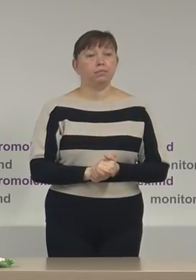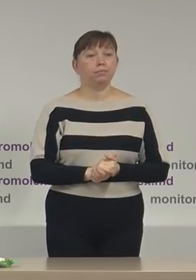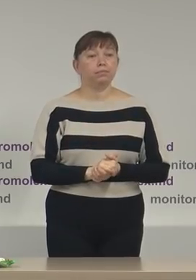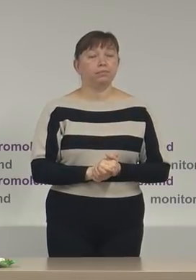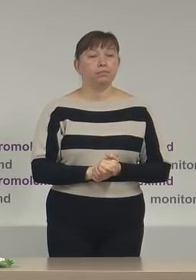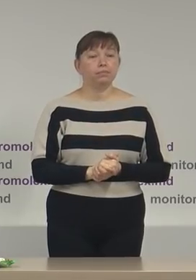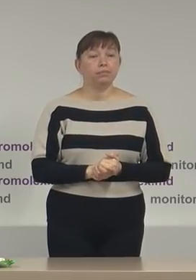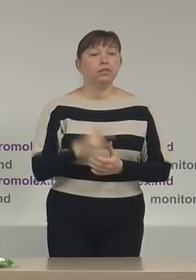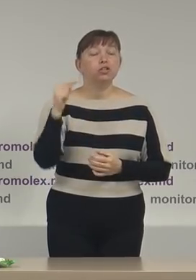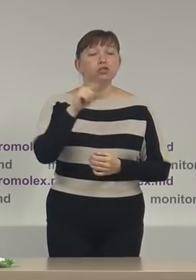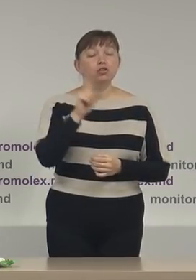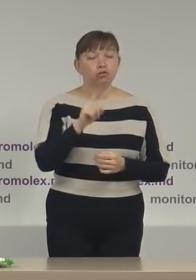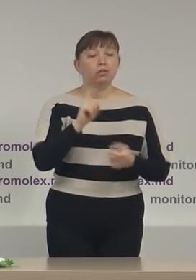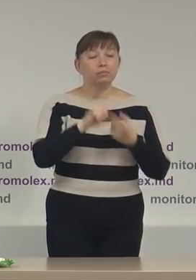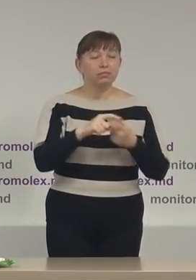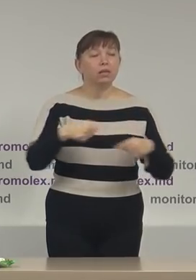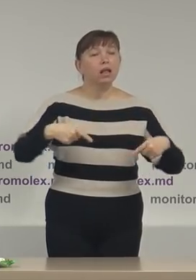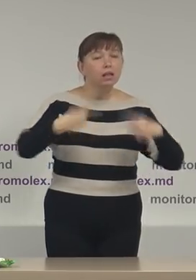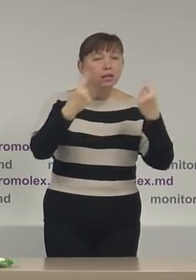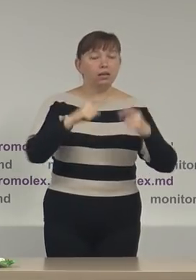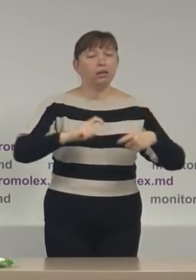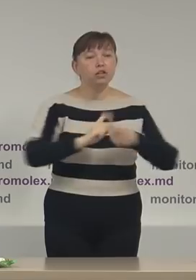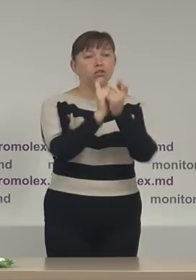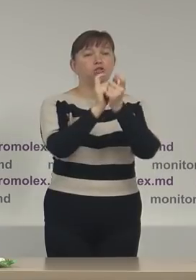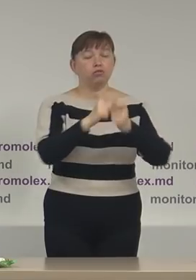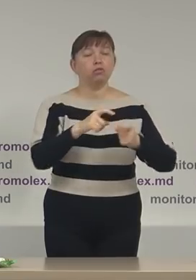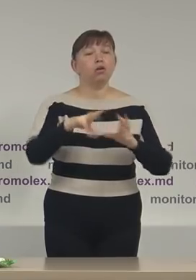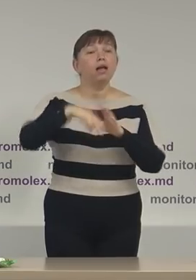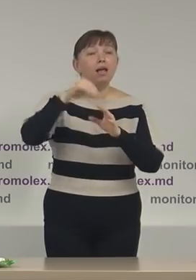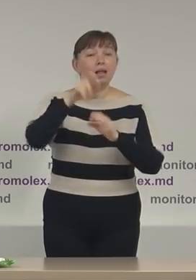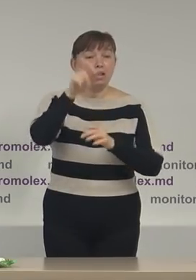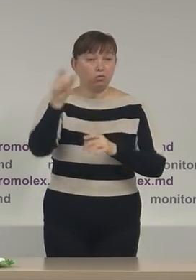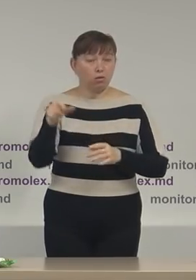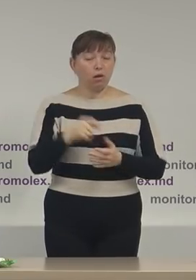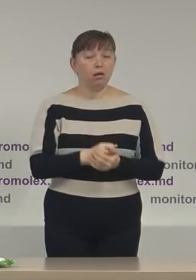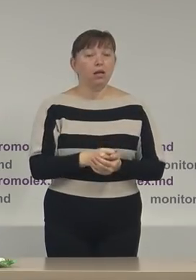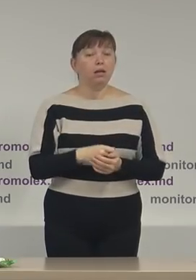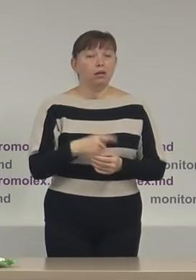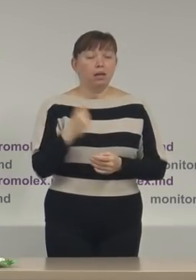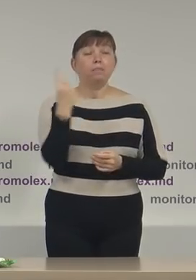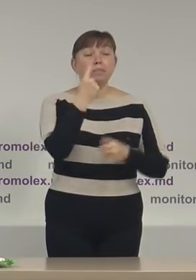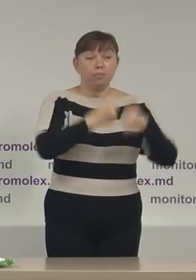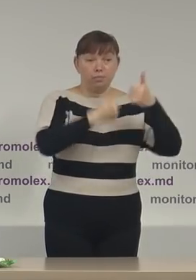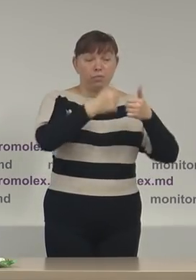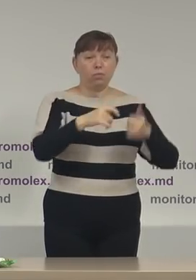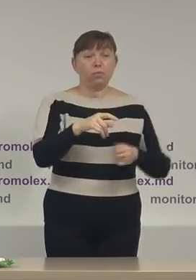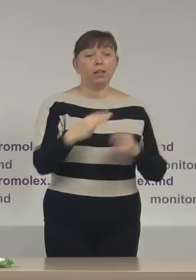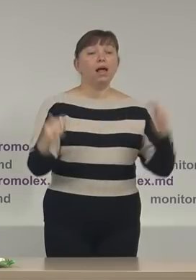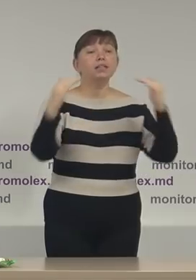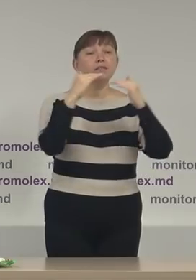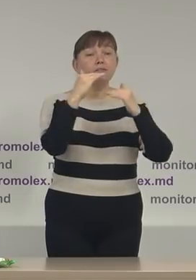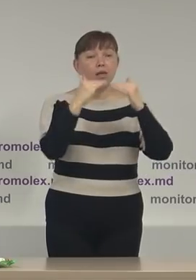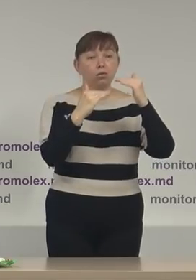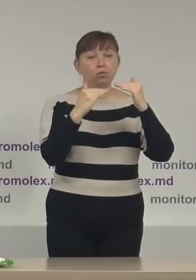În ceea ce privește litigiile electorale, soluționarea litigilor electorale, după turul întâi de scrutin, la nivelul